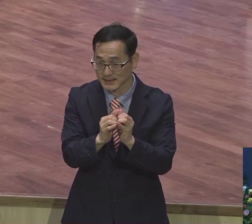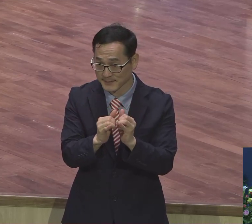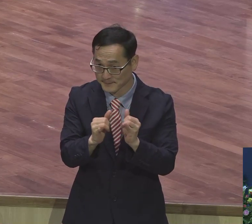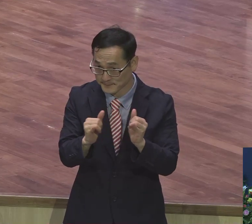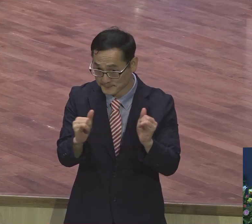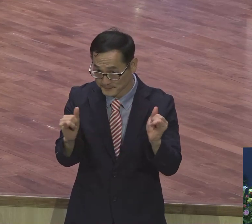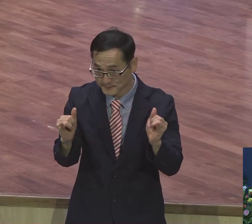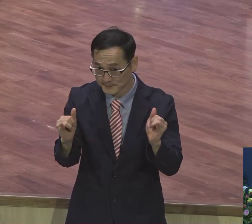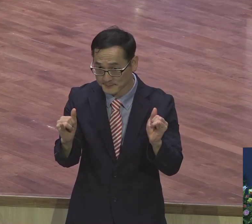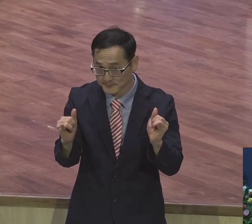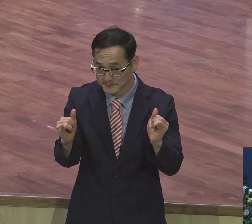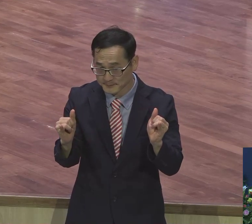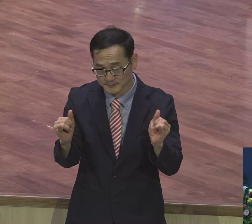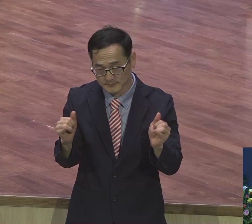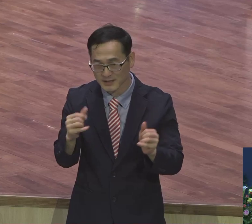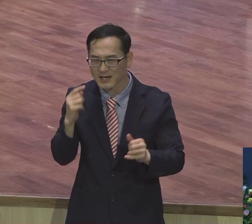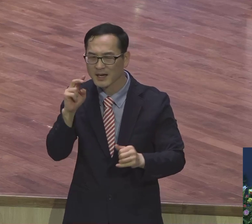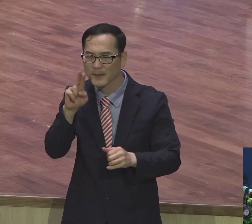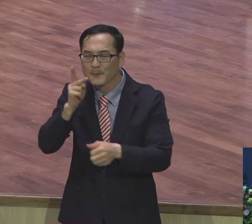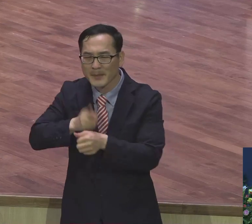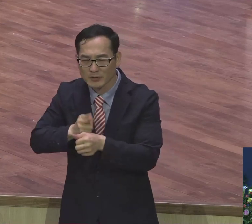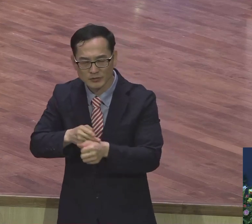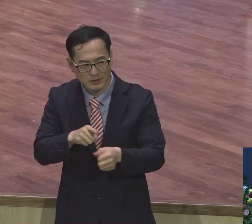아름다운지를 밝히고 있어요.